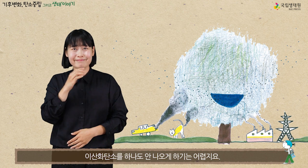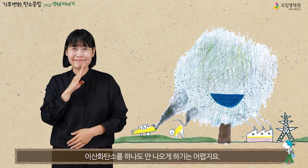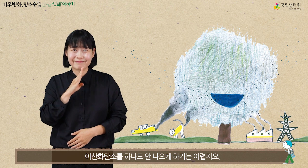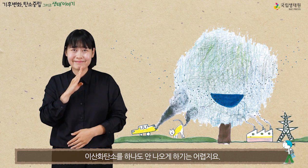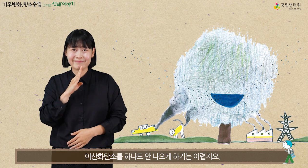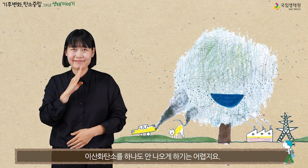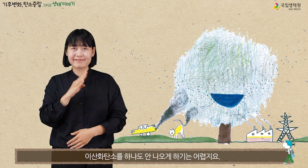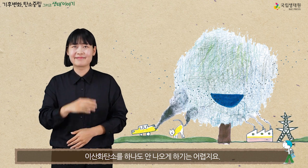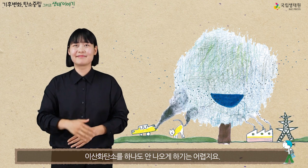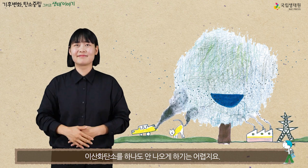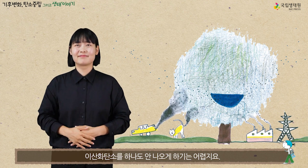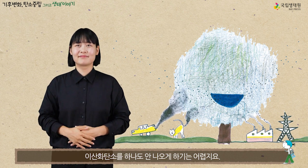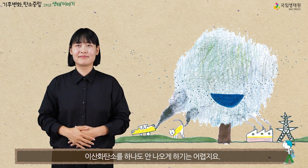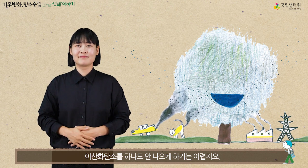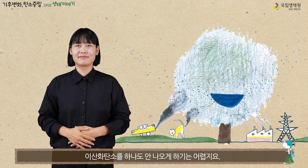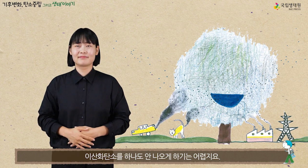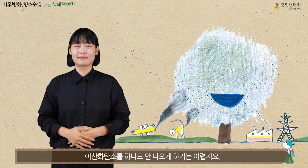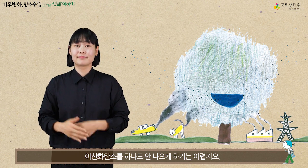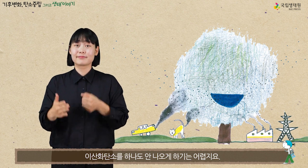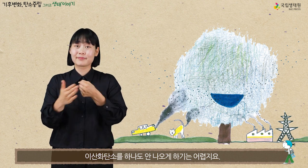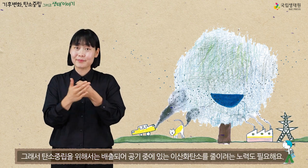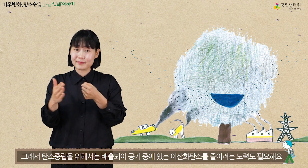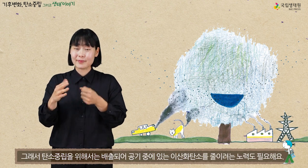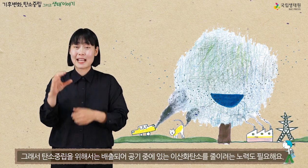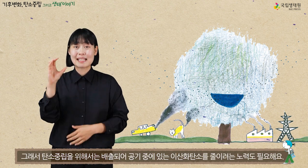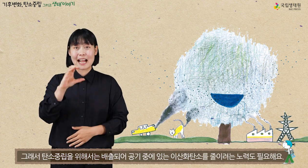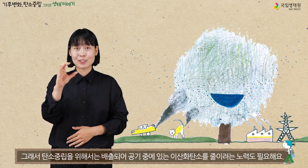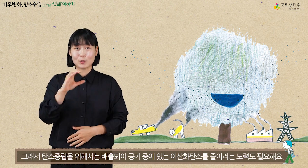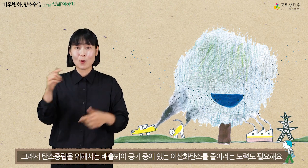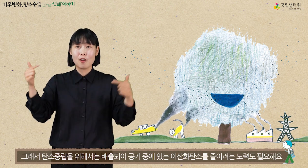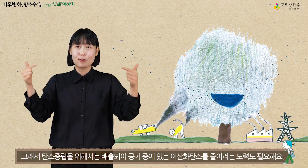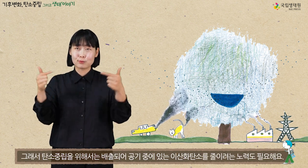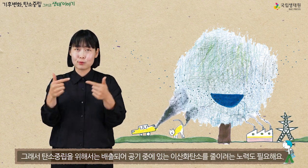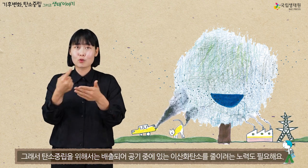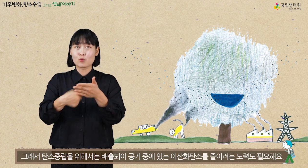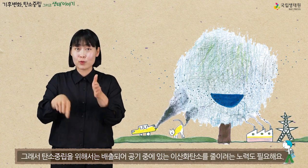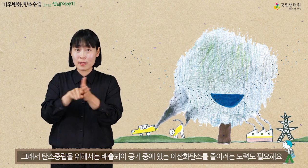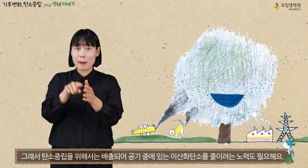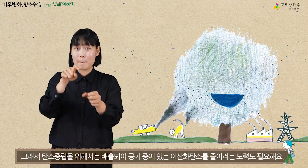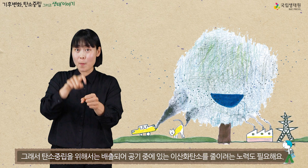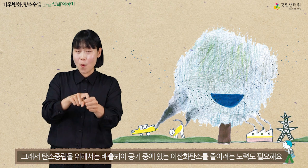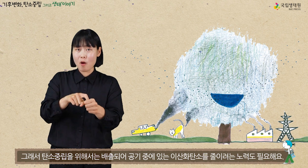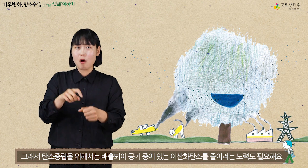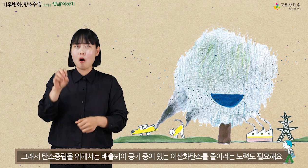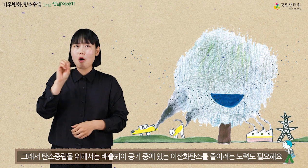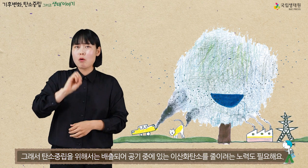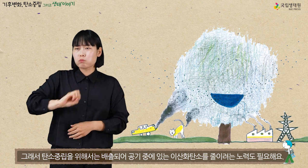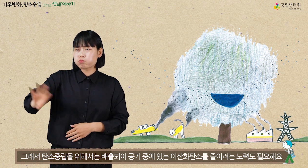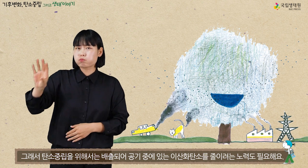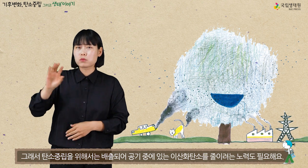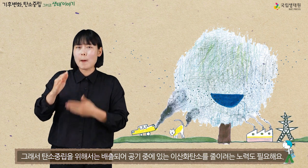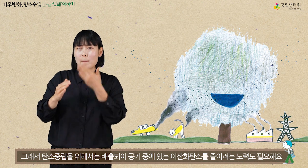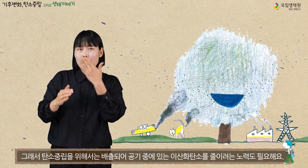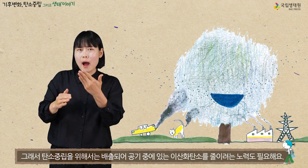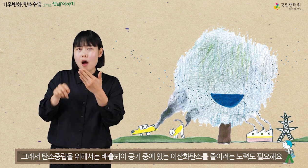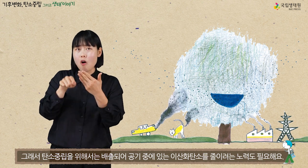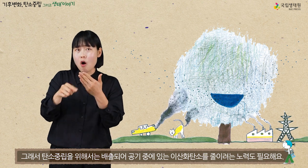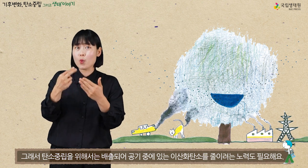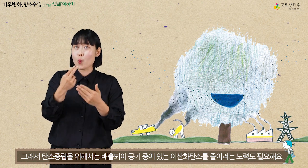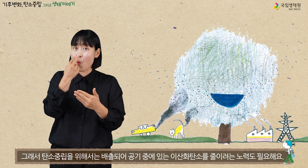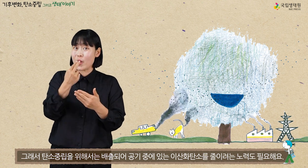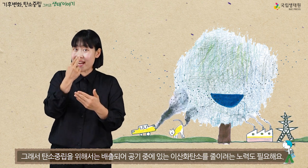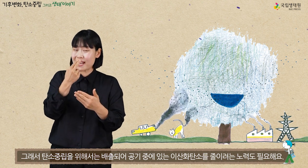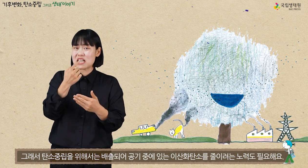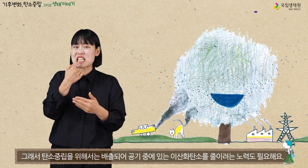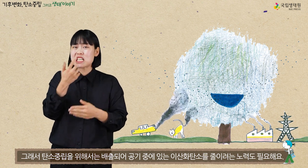나오게 하기는 어렵지요. 그래서 탄소중립을 위해서는 배출되어 공기 중에 있는